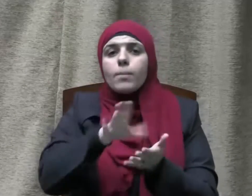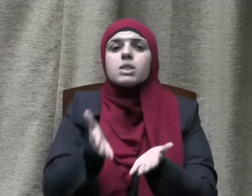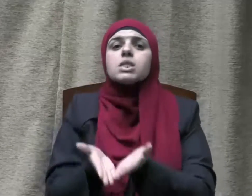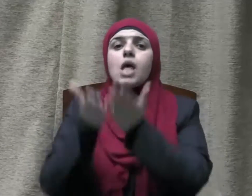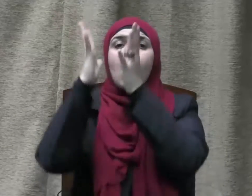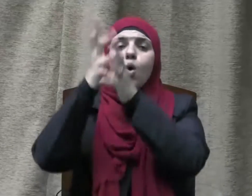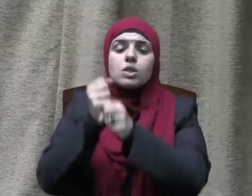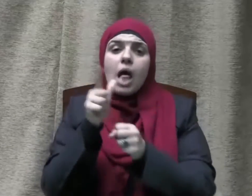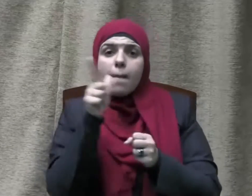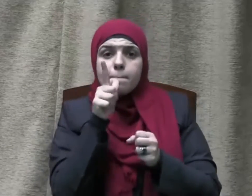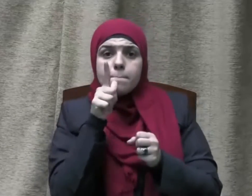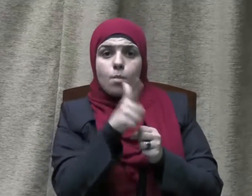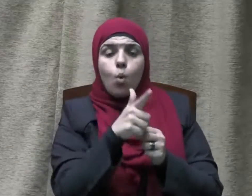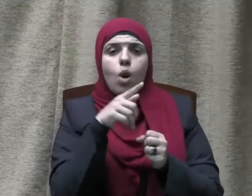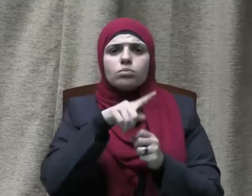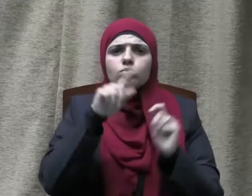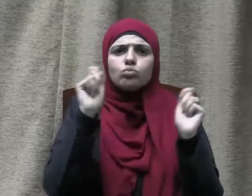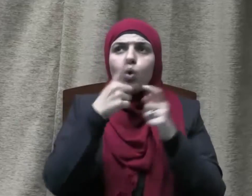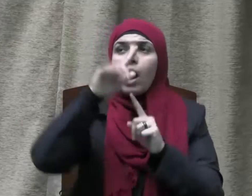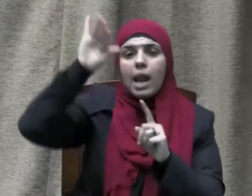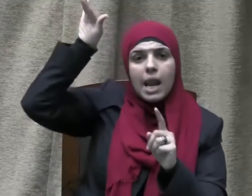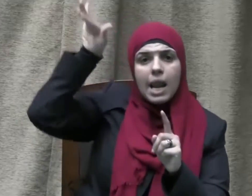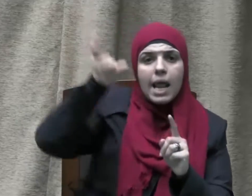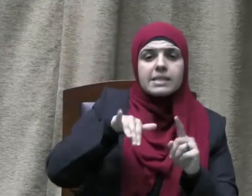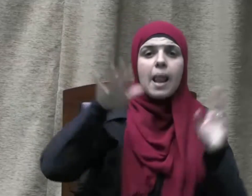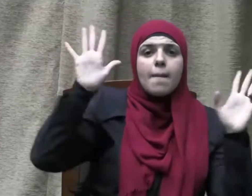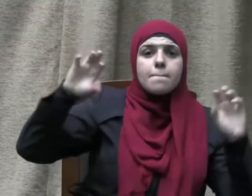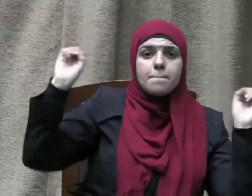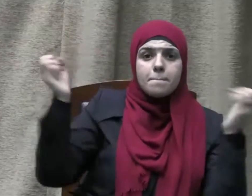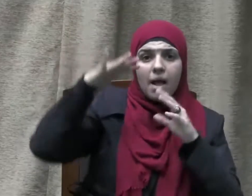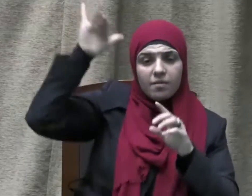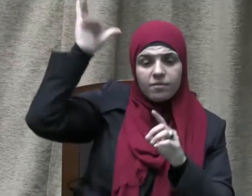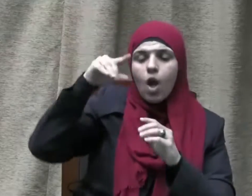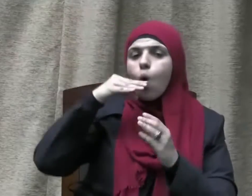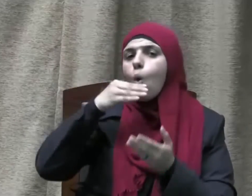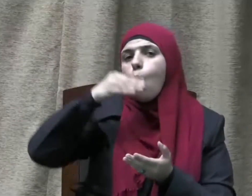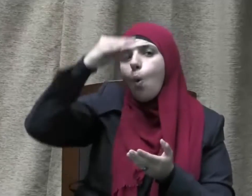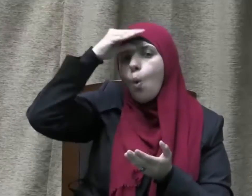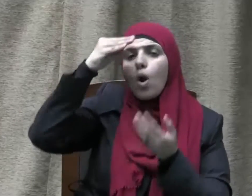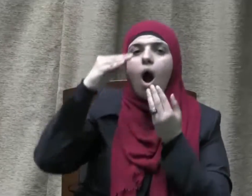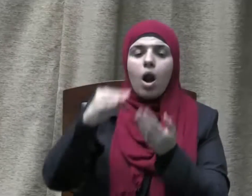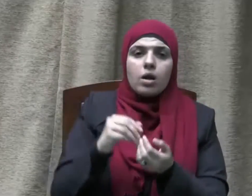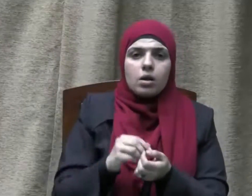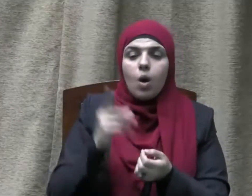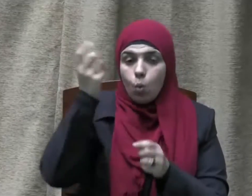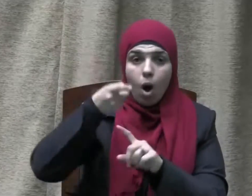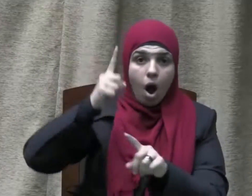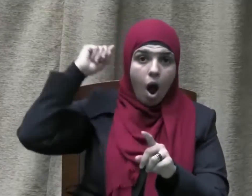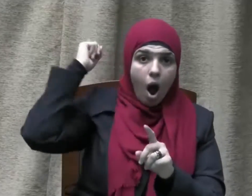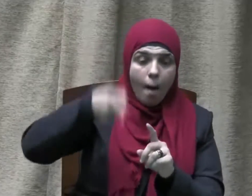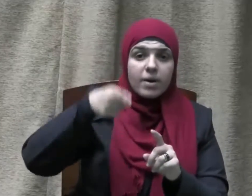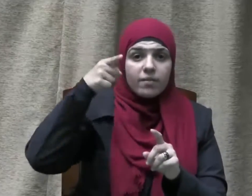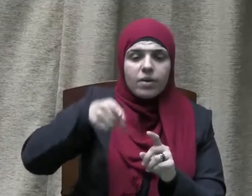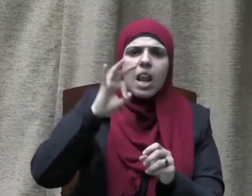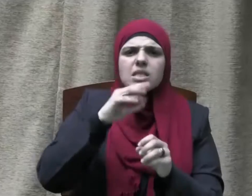وسلم قد أنزل عليه الليلة قرآن وقد أمر أن يستقبل